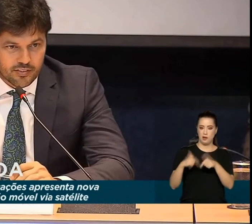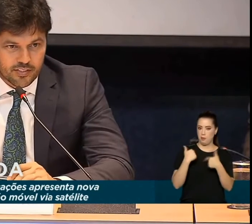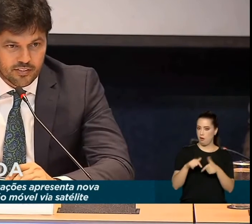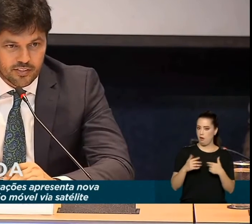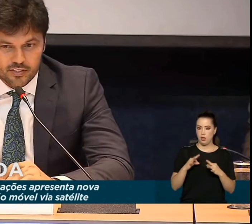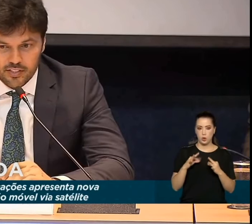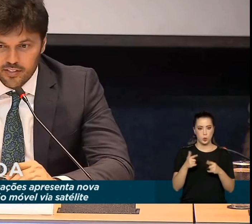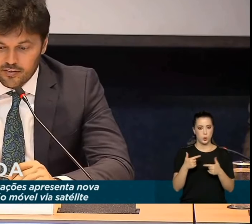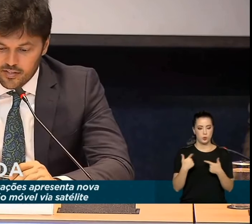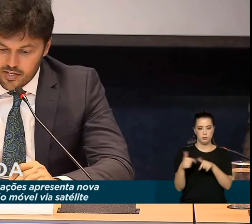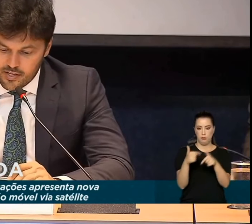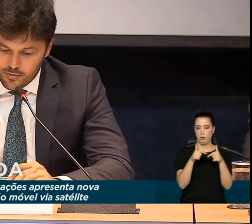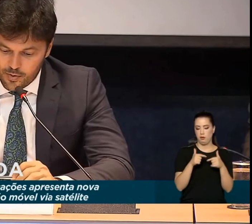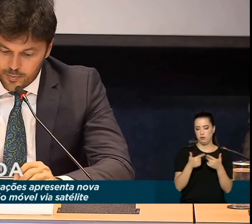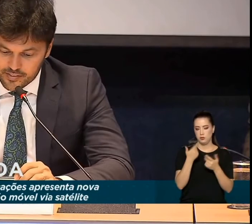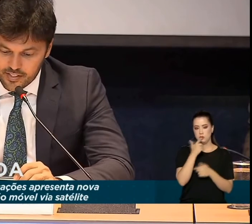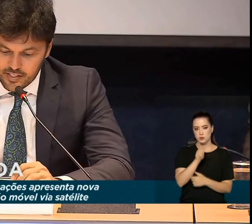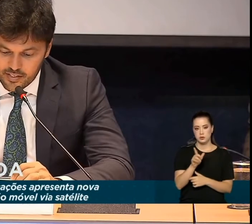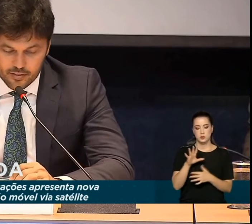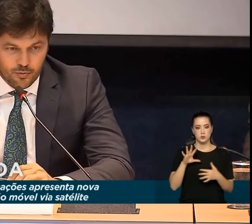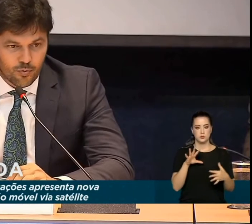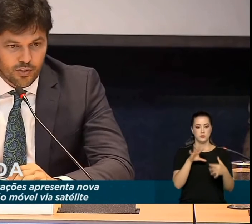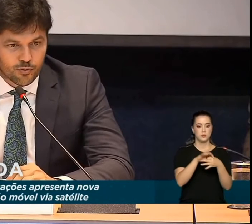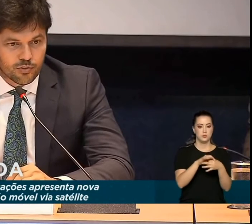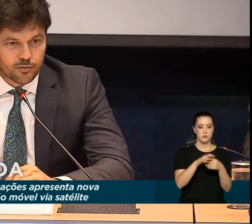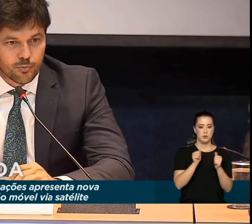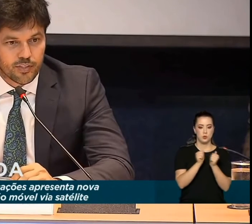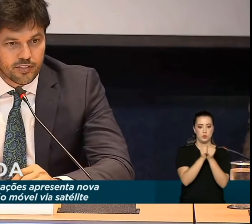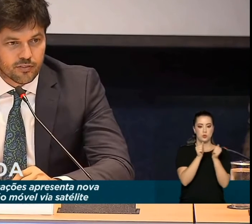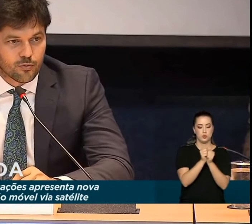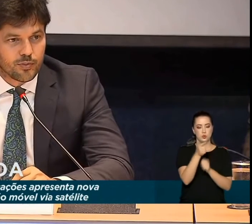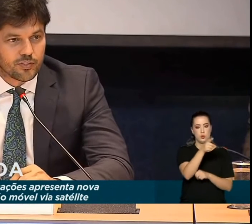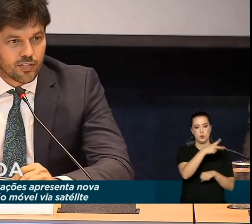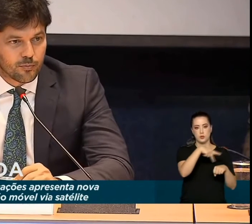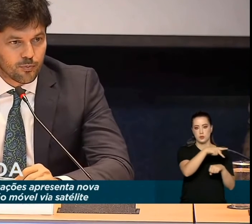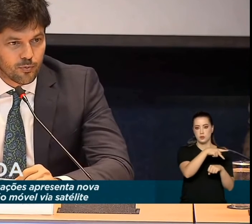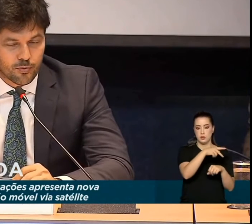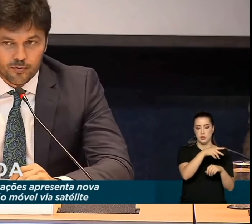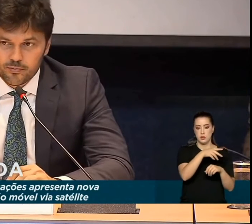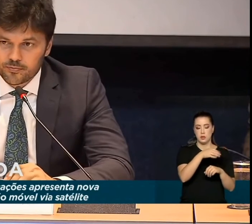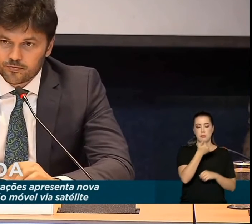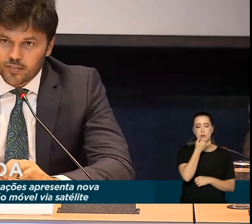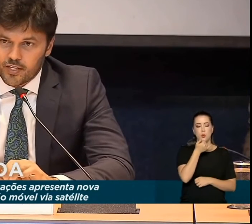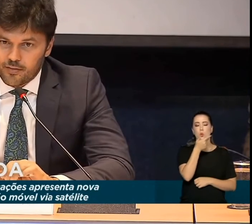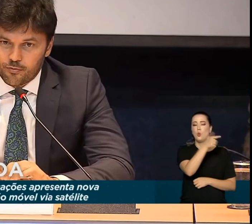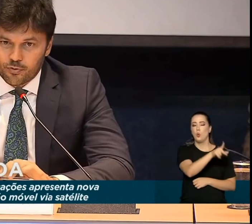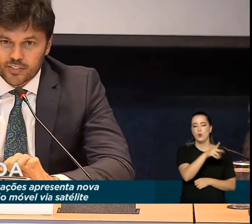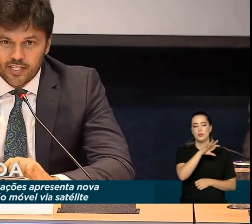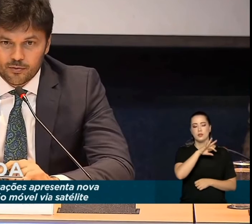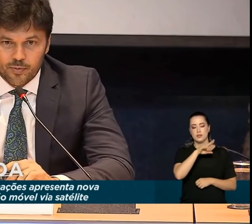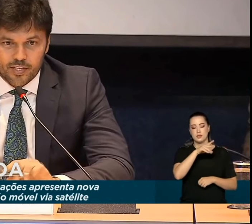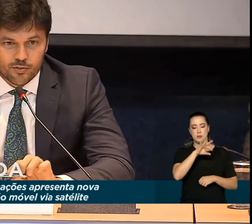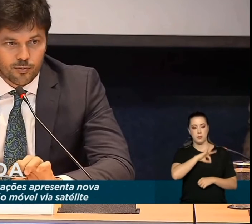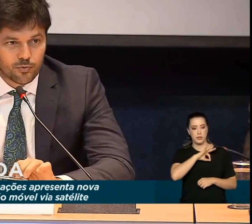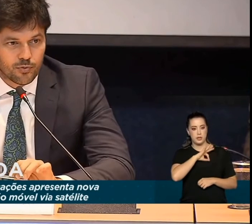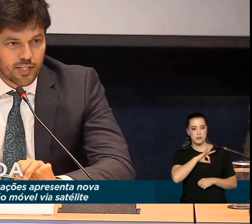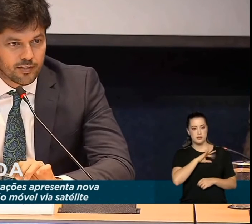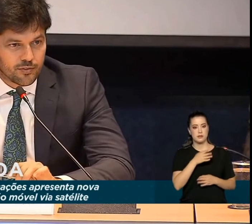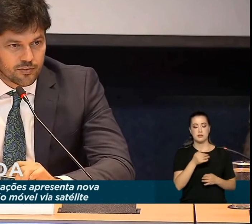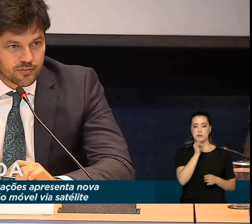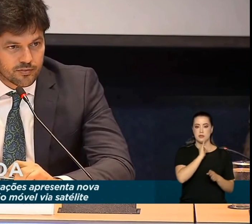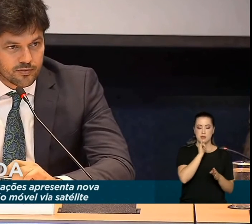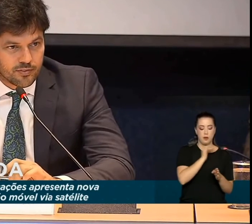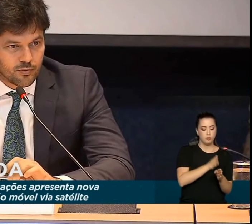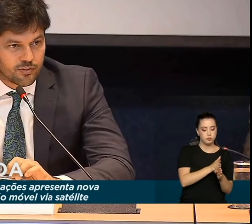sensível que ela seja, que tenha uma parceria com as outras polícias, com o Ministério Público, a fronteira do Brasil é muito